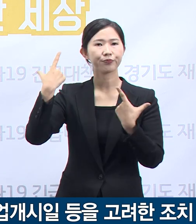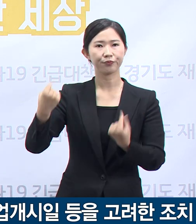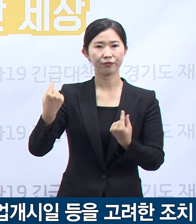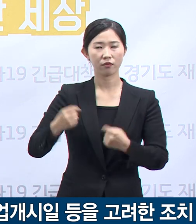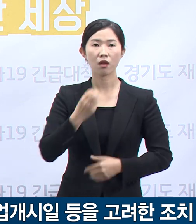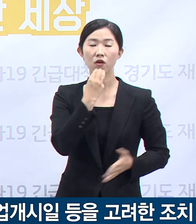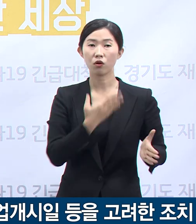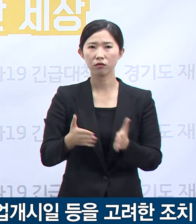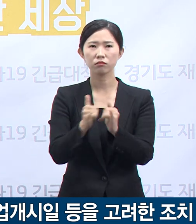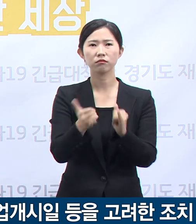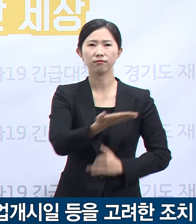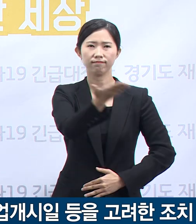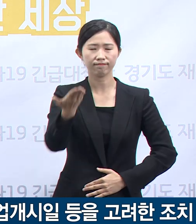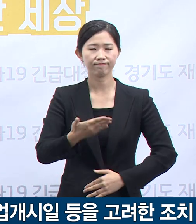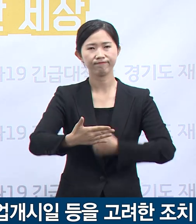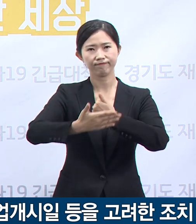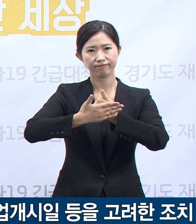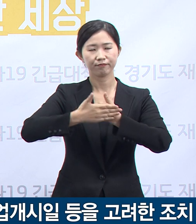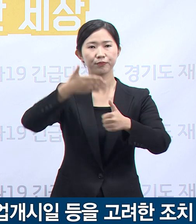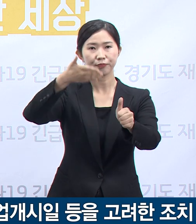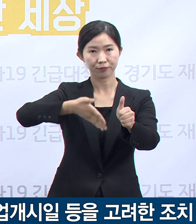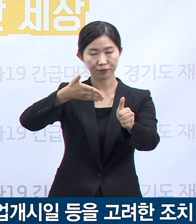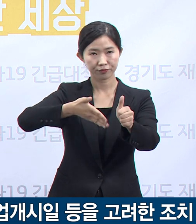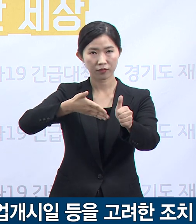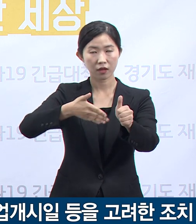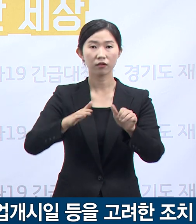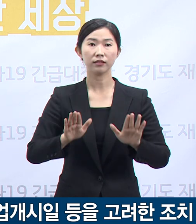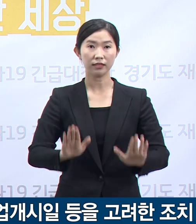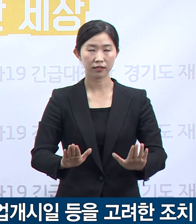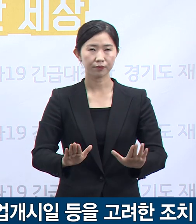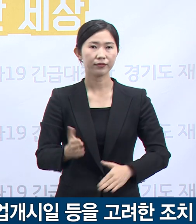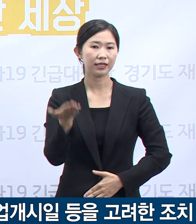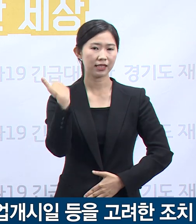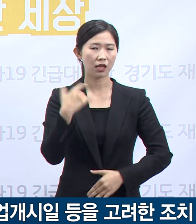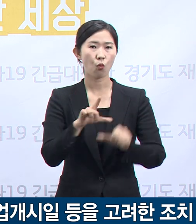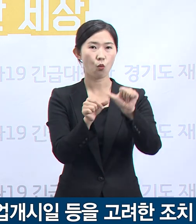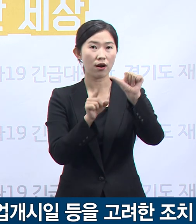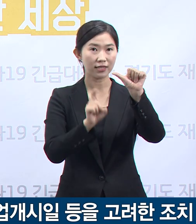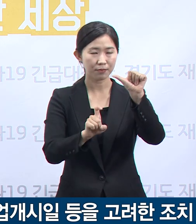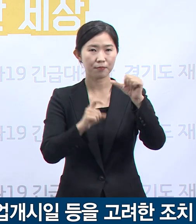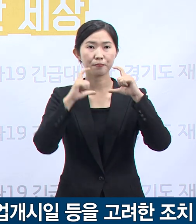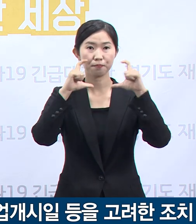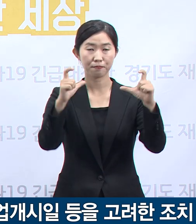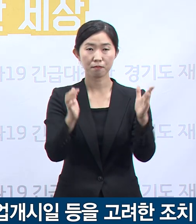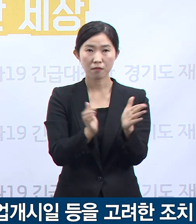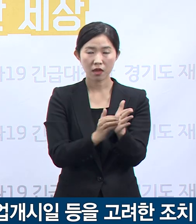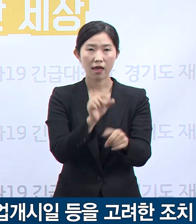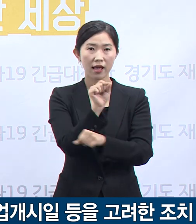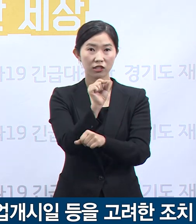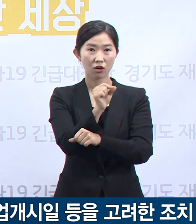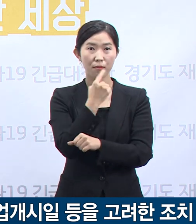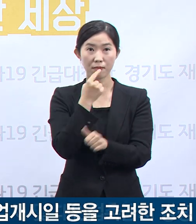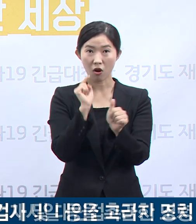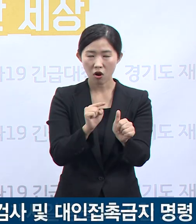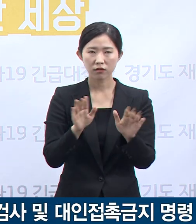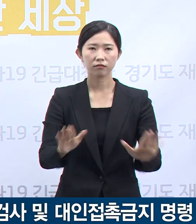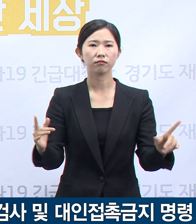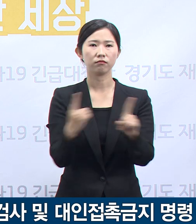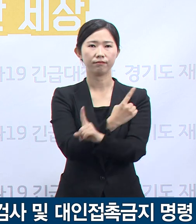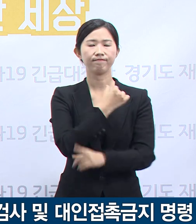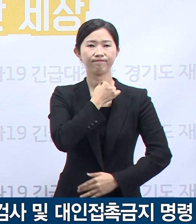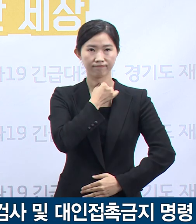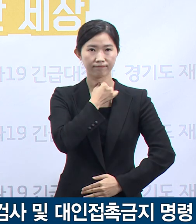도민여러분 적극적인 협조를 당부드리면서 아래와 같이 지난 10일 발령한 긴급행정명령을 변경 발령합니다.